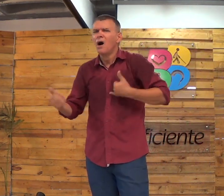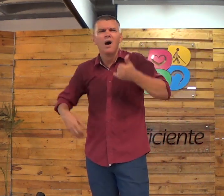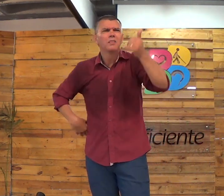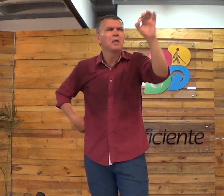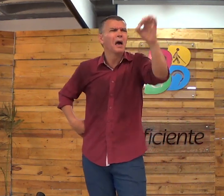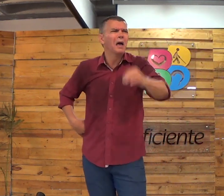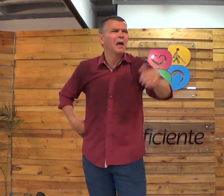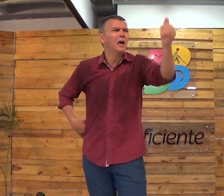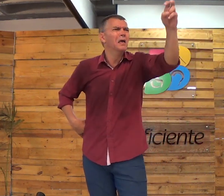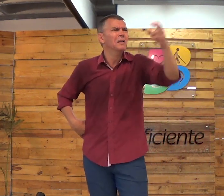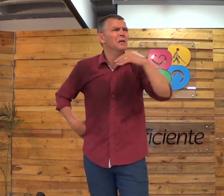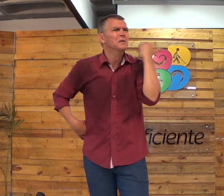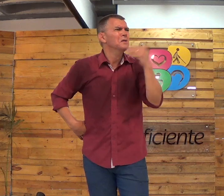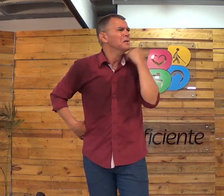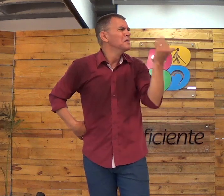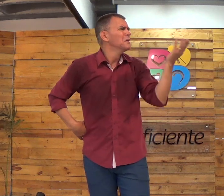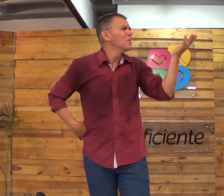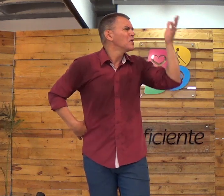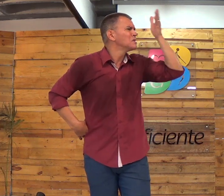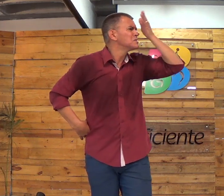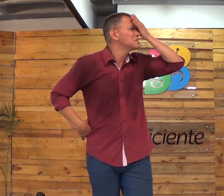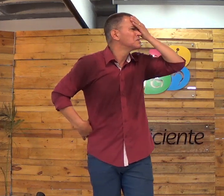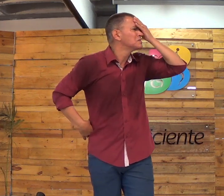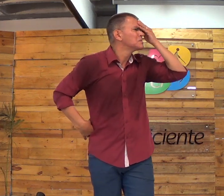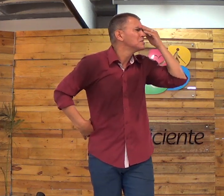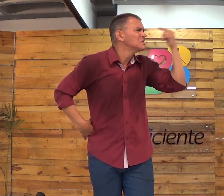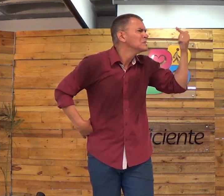por aí nos noticiários. Pessoas de 10, 15 anos morrendo.